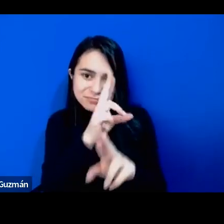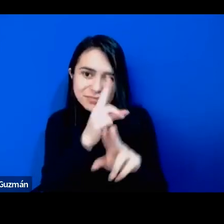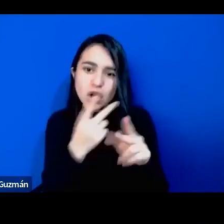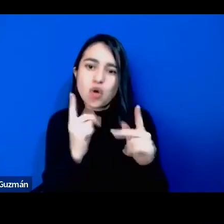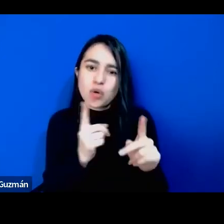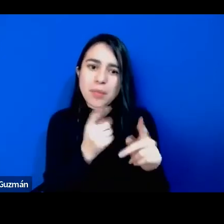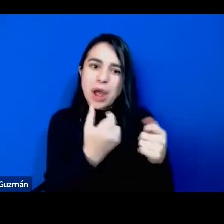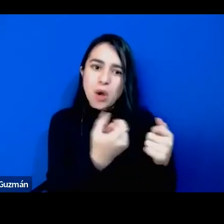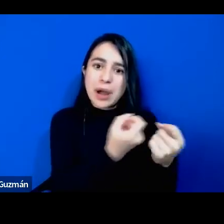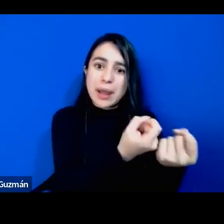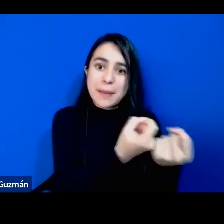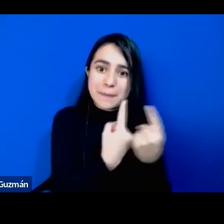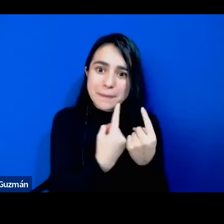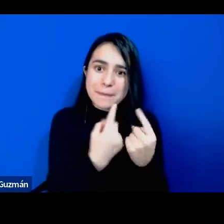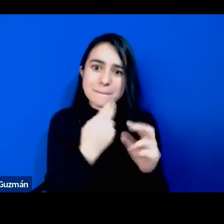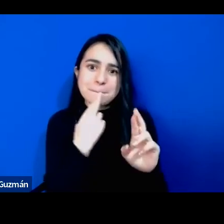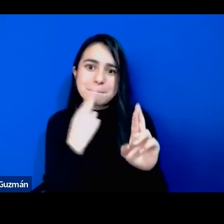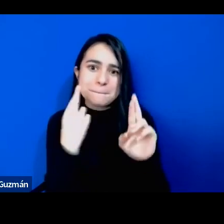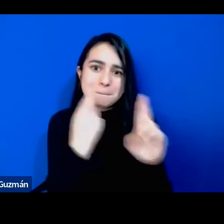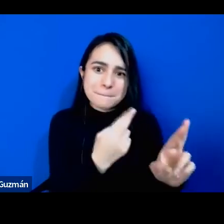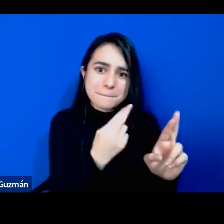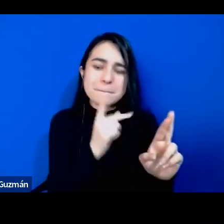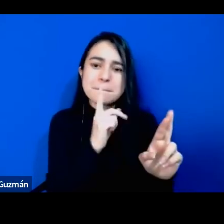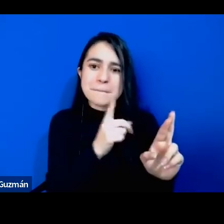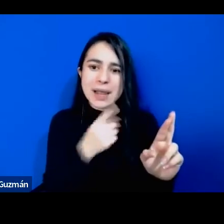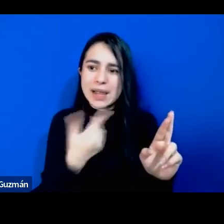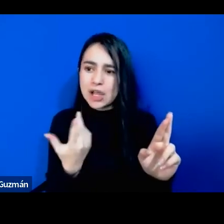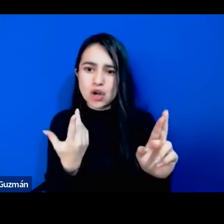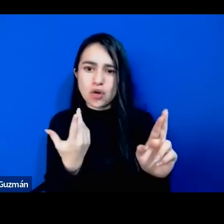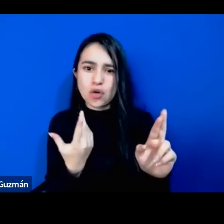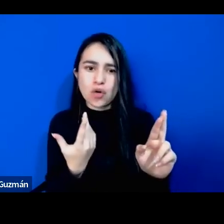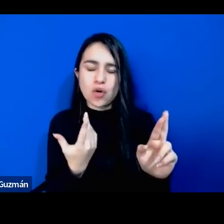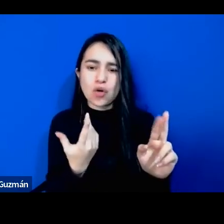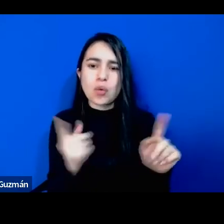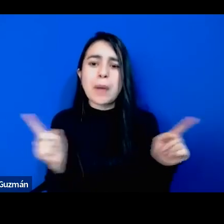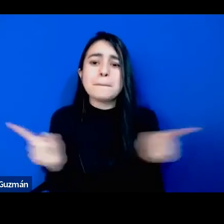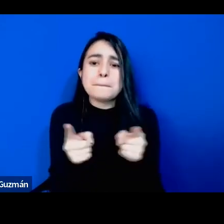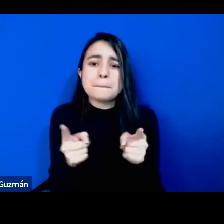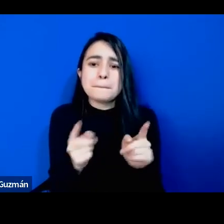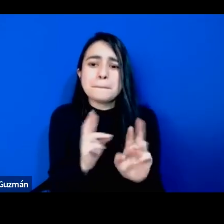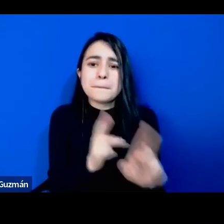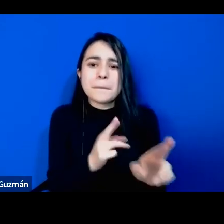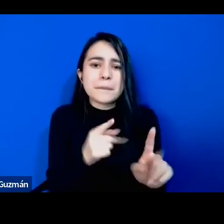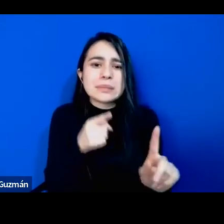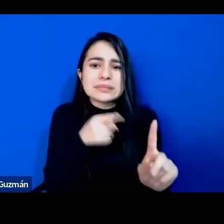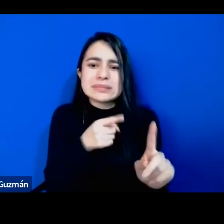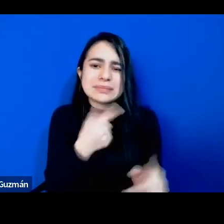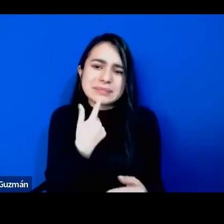difícil hacer respuestas sintéticas y que vayan al punto.